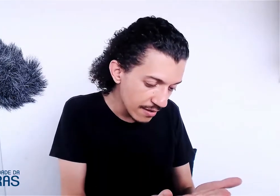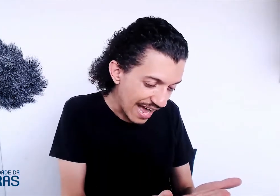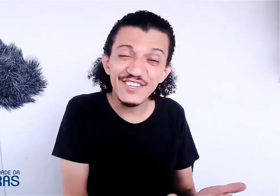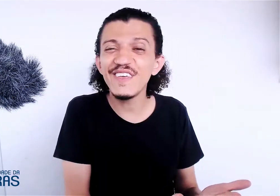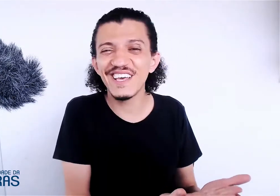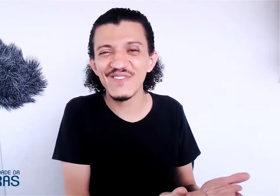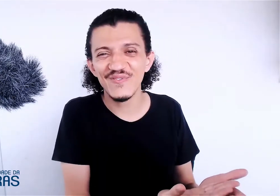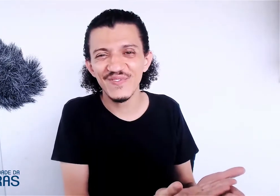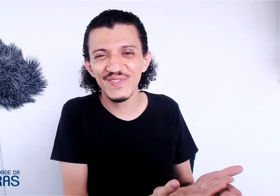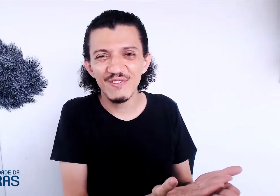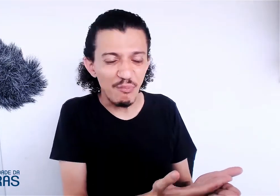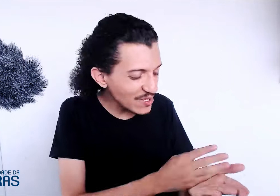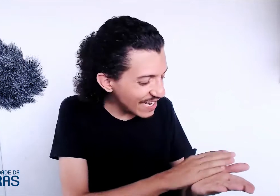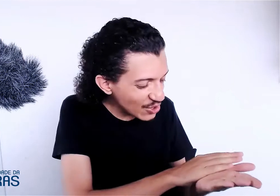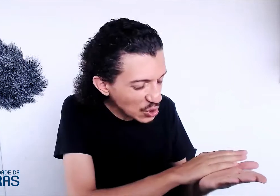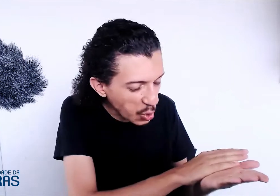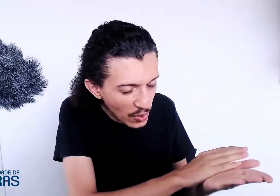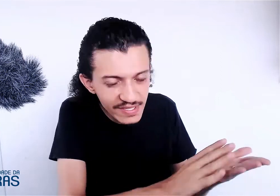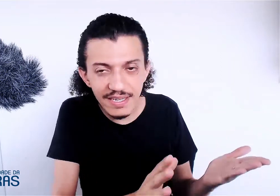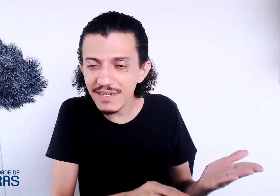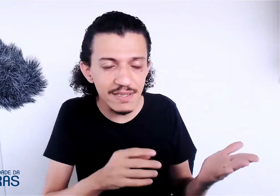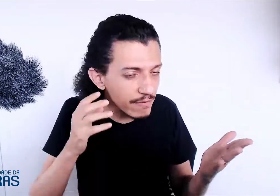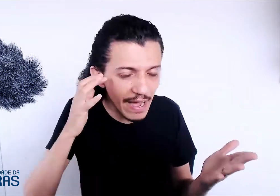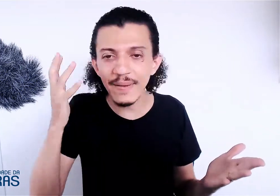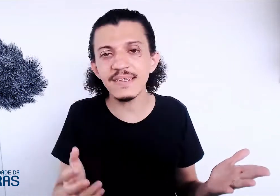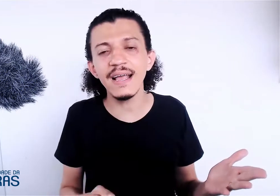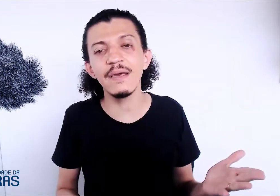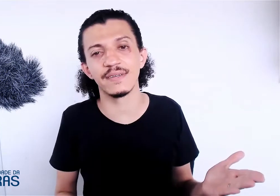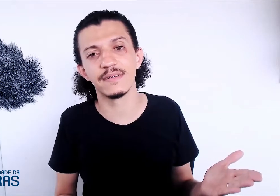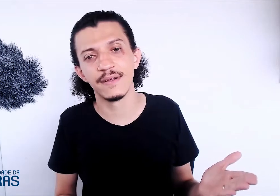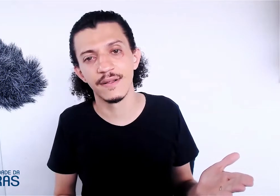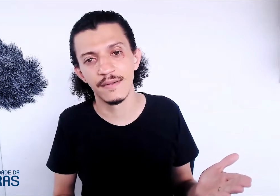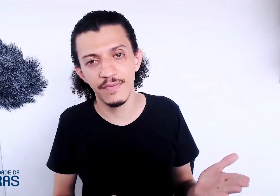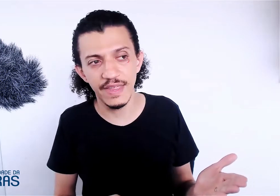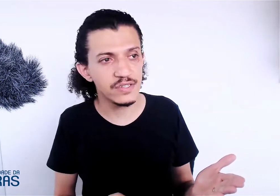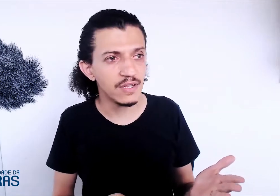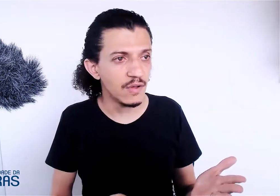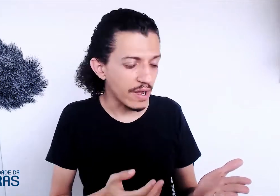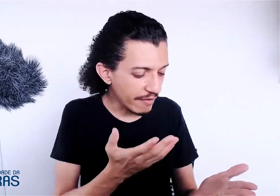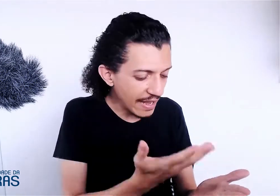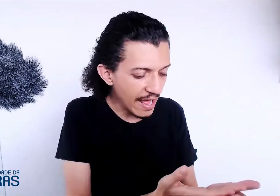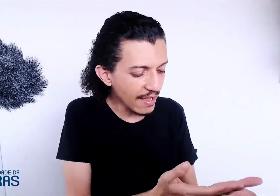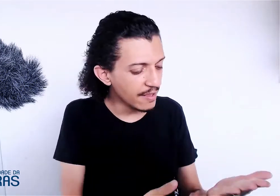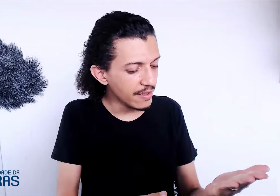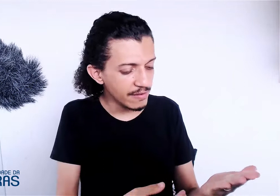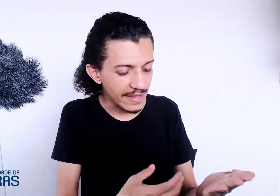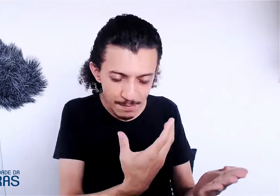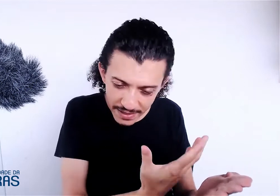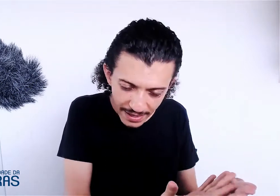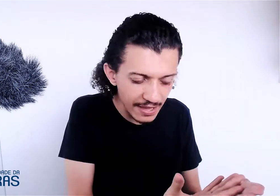adivinha? Tu pode ler todos aqueles, mas tu não vai pensar em Libras. Entende? O cara vai lá, está explicando a